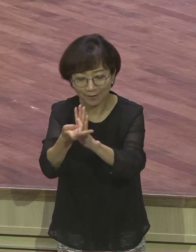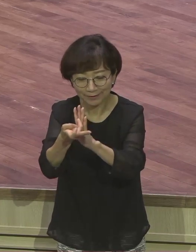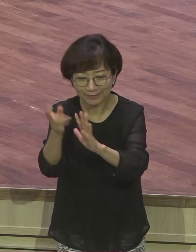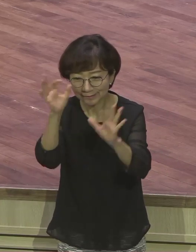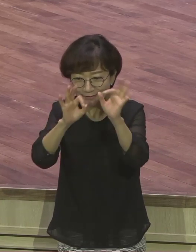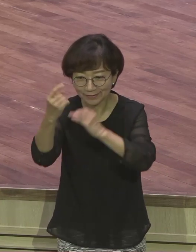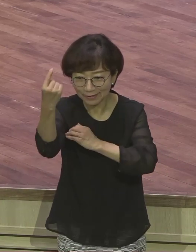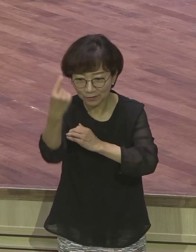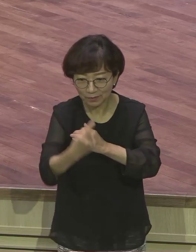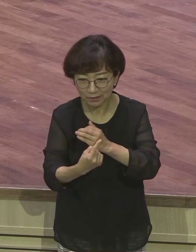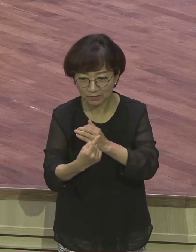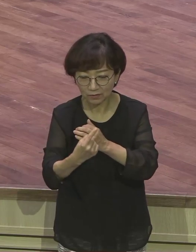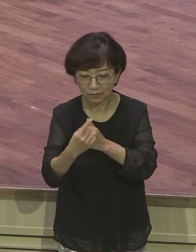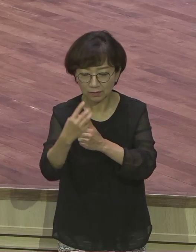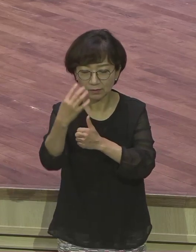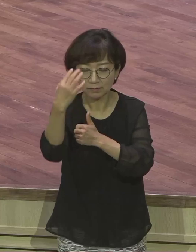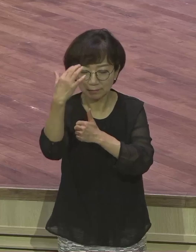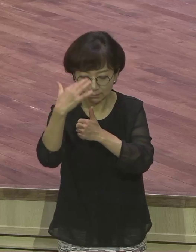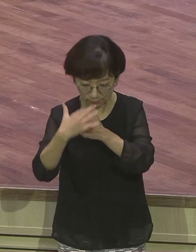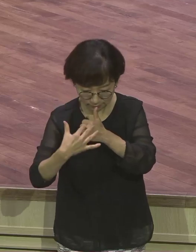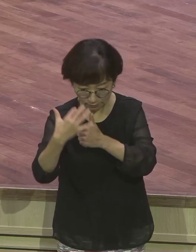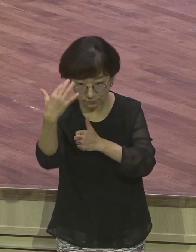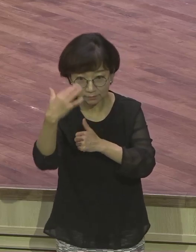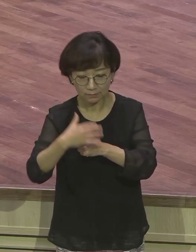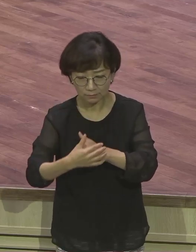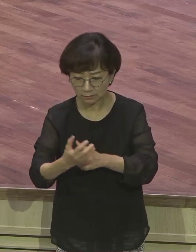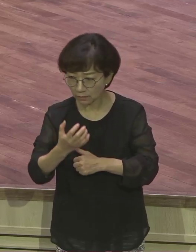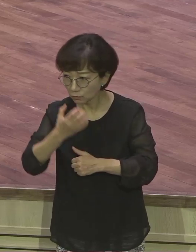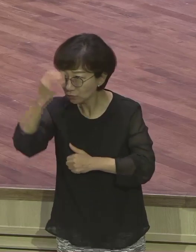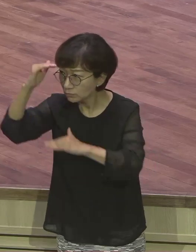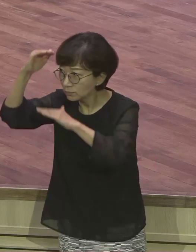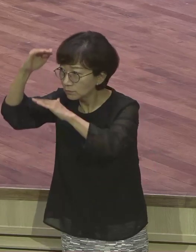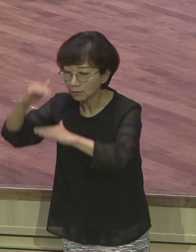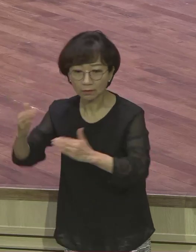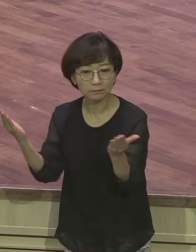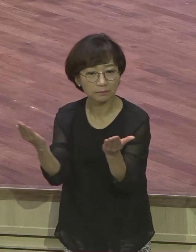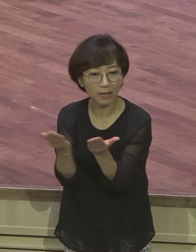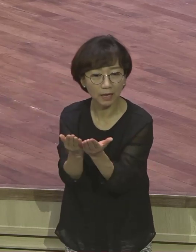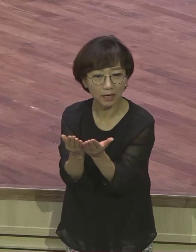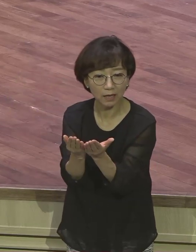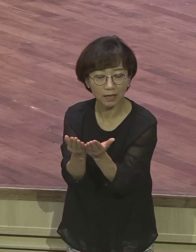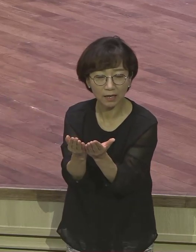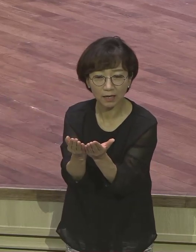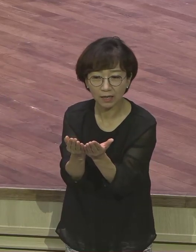13년 만에 하나님 주신 꿈은 단순한 꿈이 아니다는 거예요.